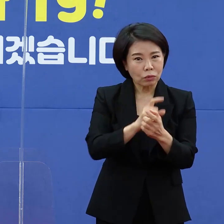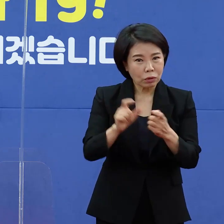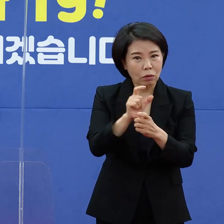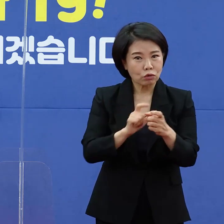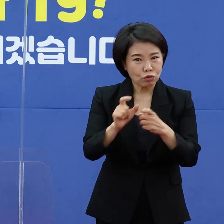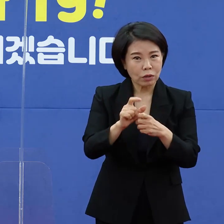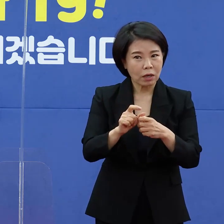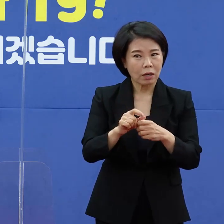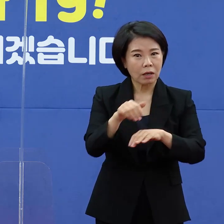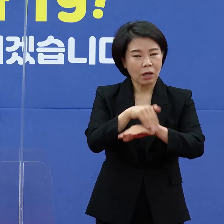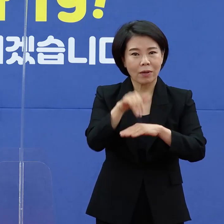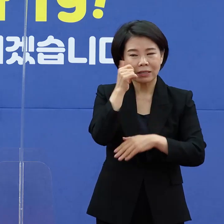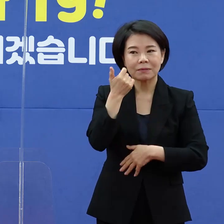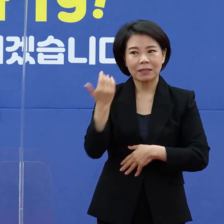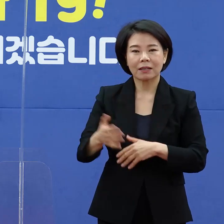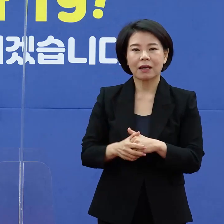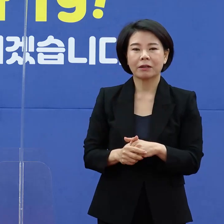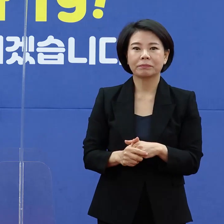질문입니다.